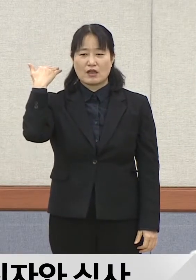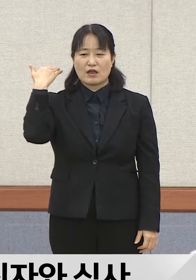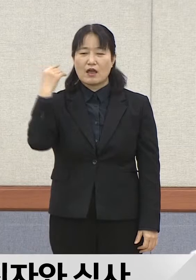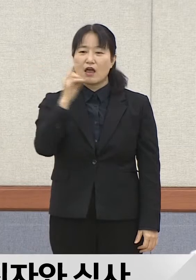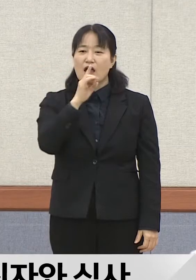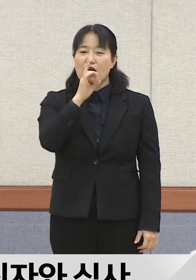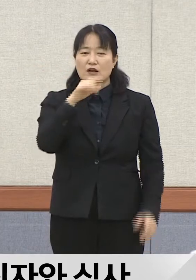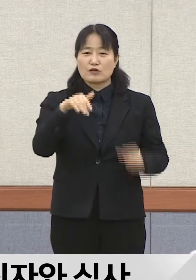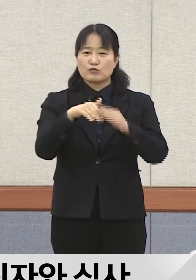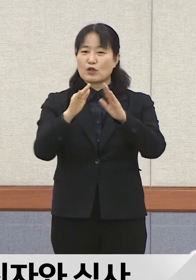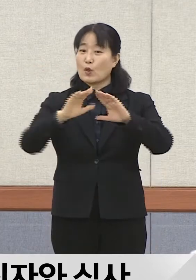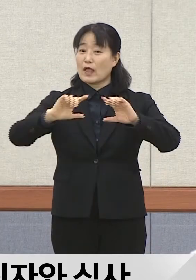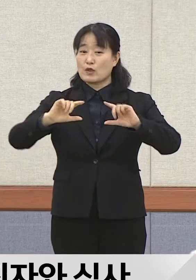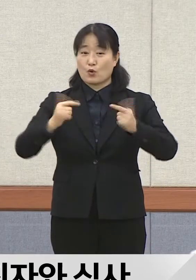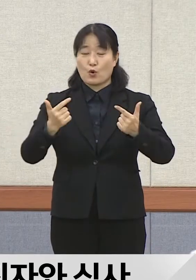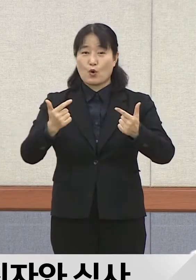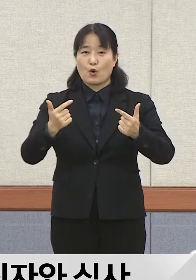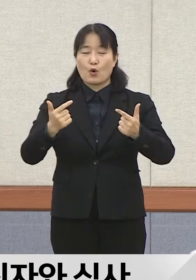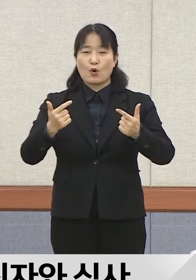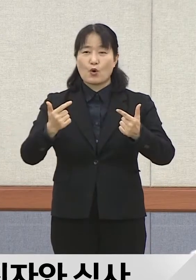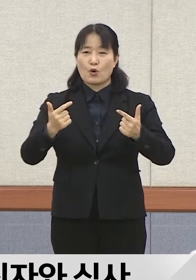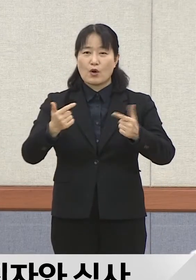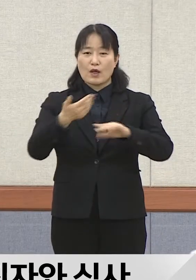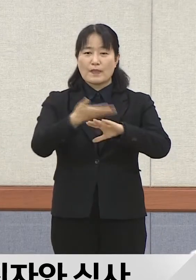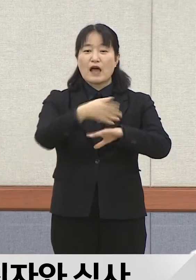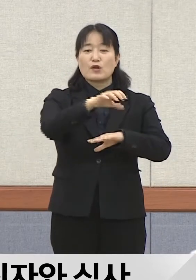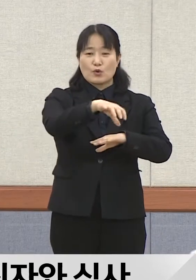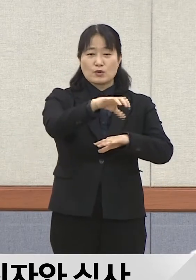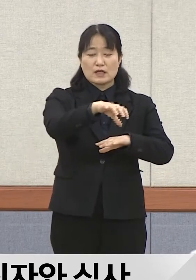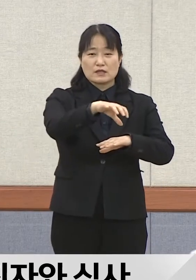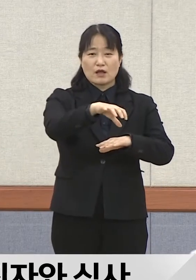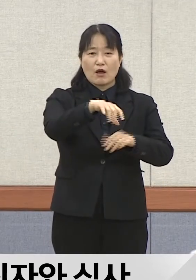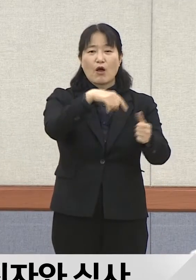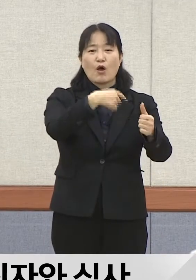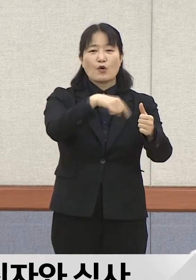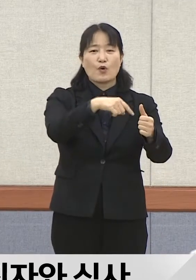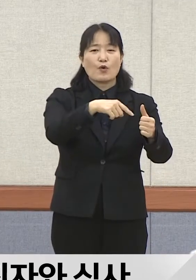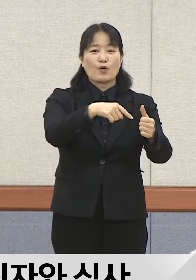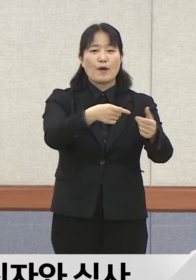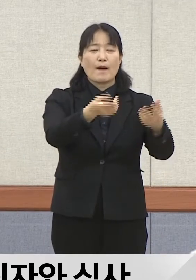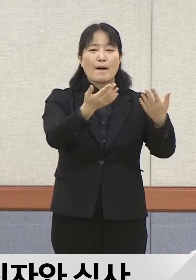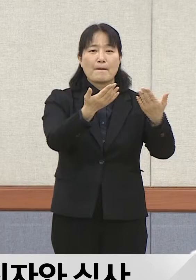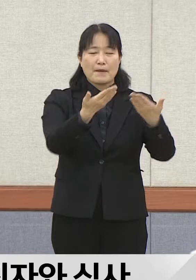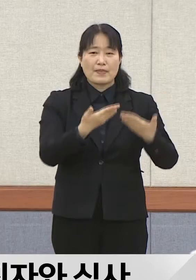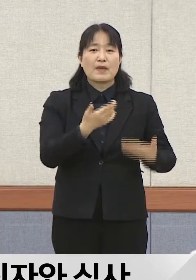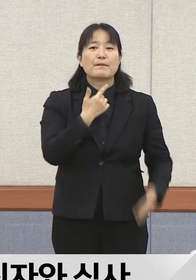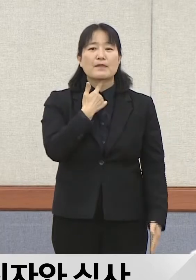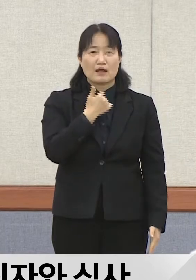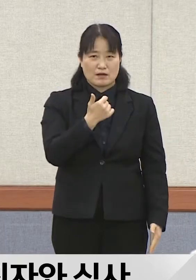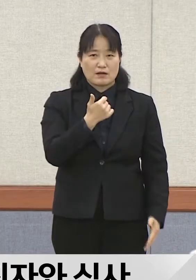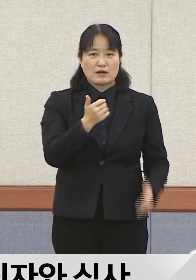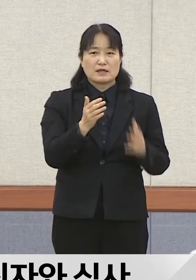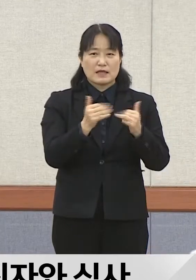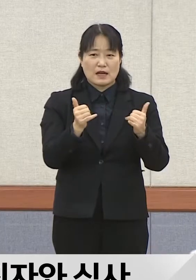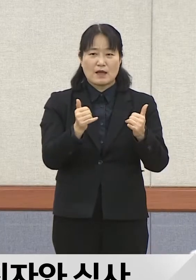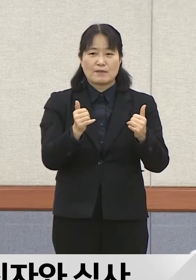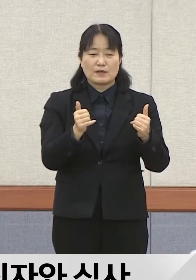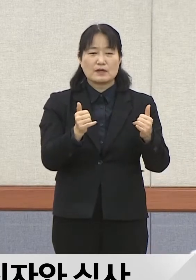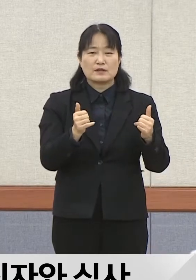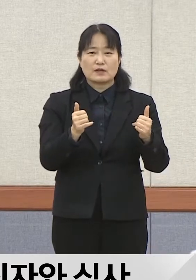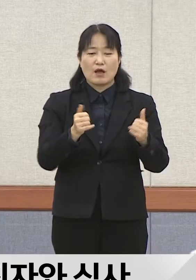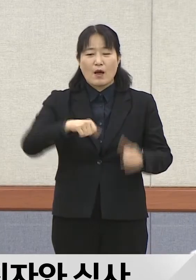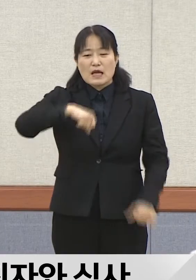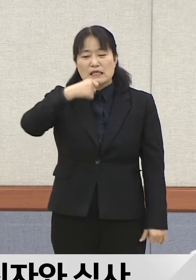강릉문화원이 아닌 다른 강좌에서 강습을 받았던 그런 지인분이십니다.